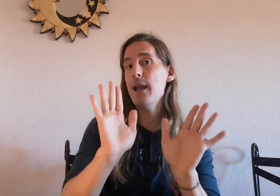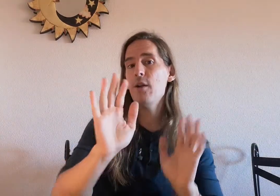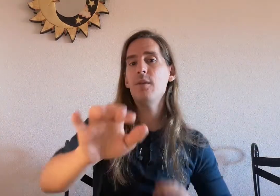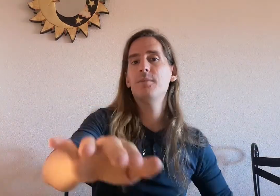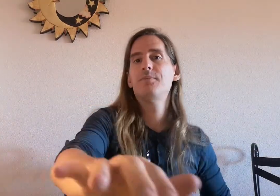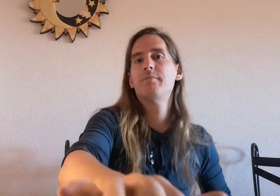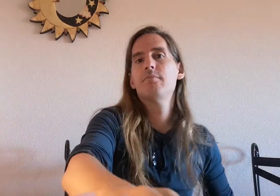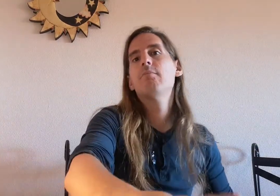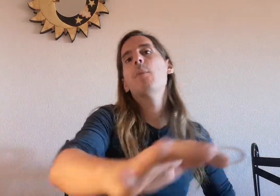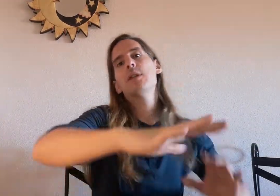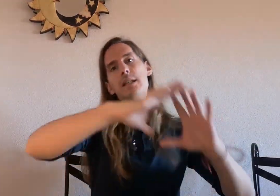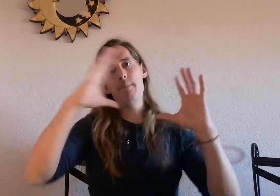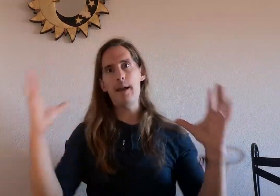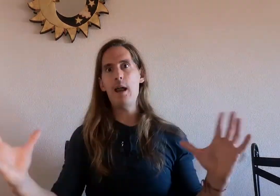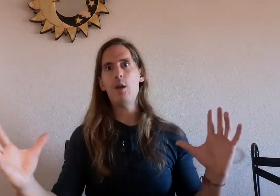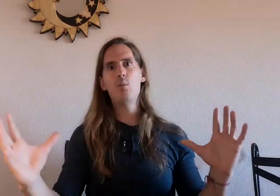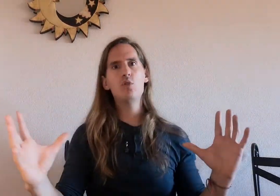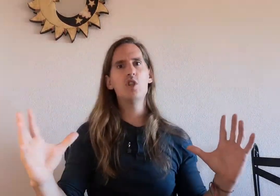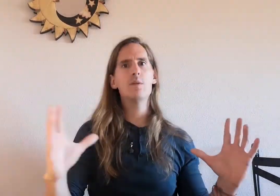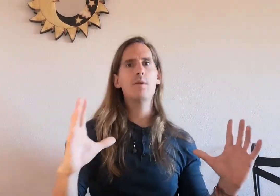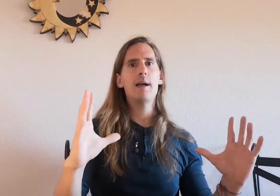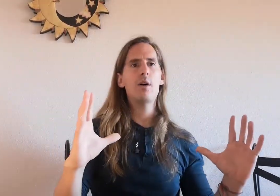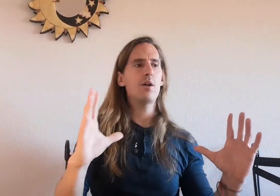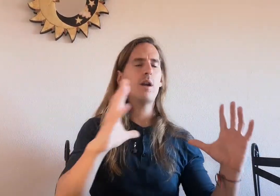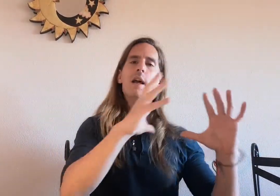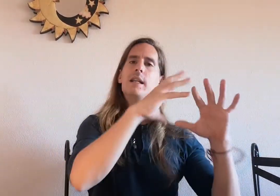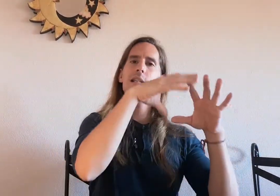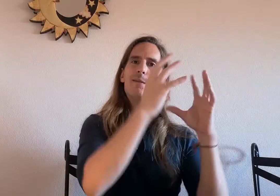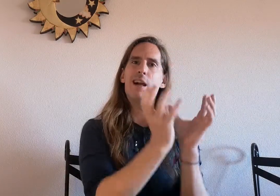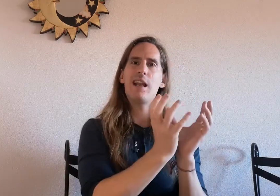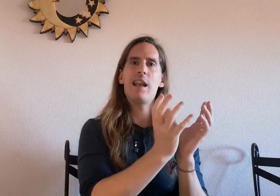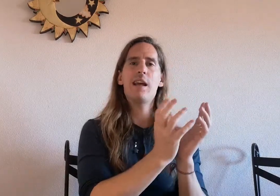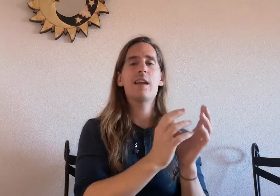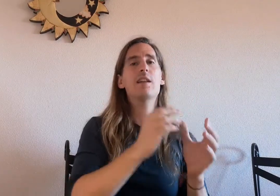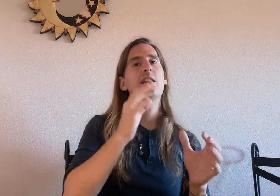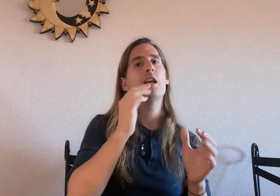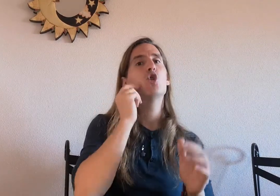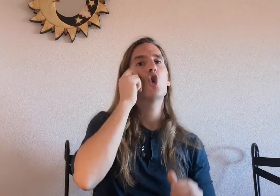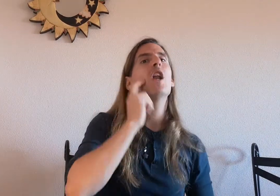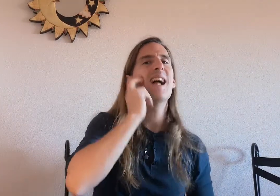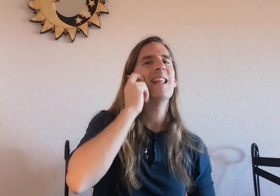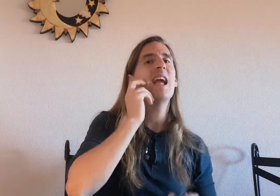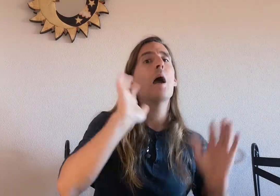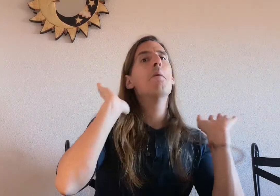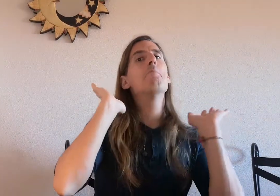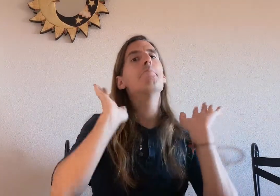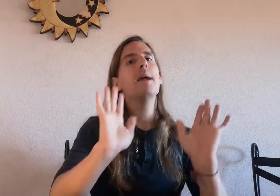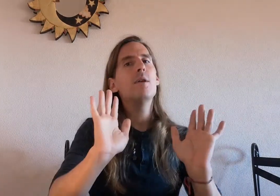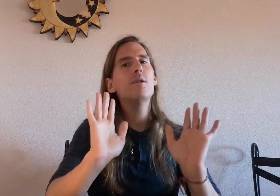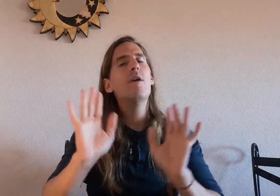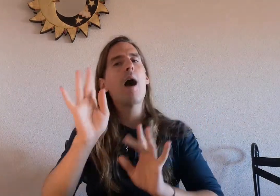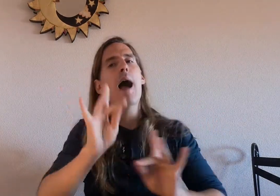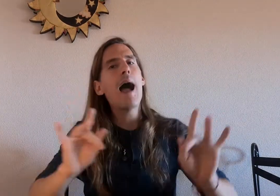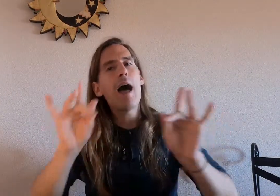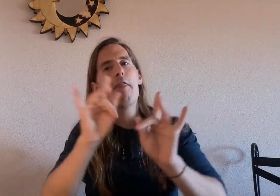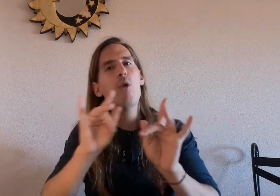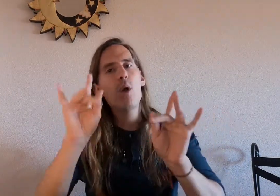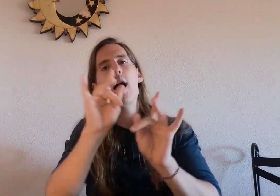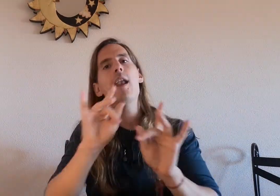pero vamos a separarlo muchísimo mejor se va a aclarar que quiero chocolate pero azúcar